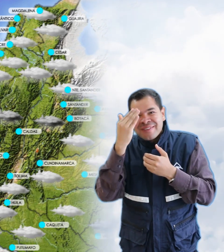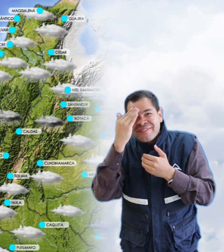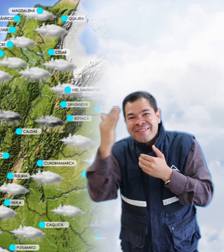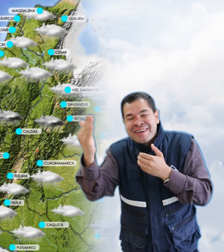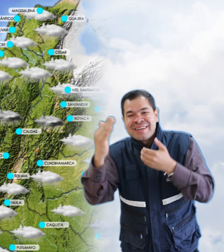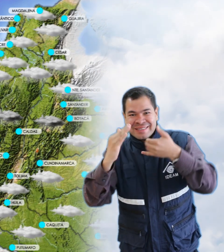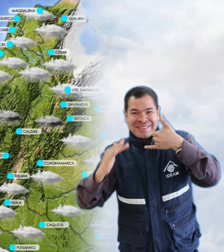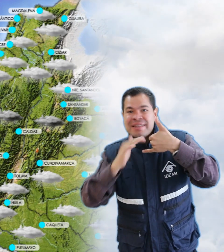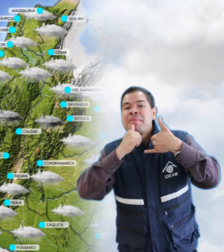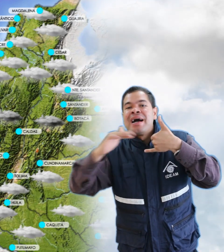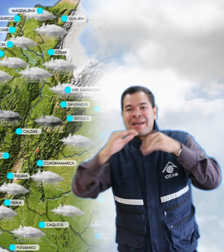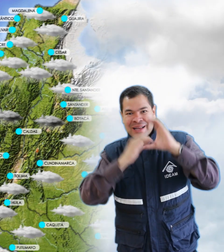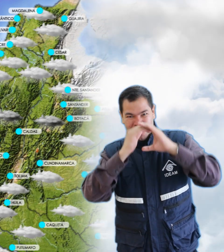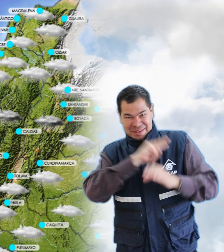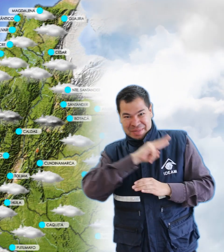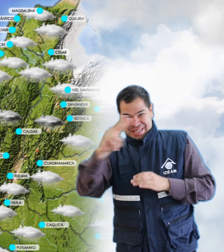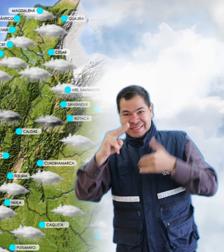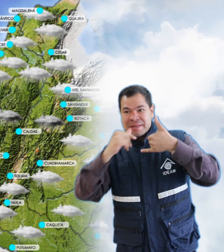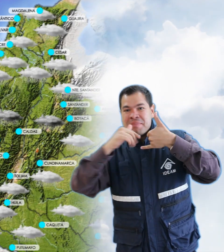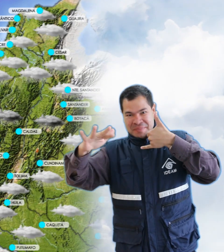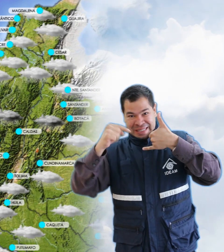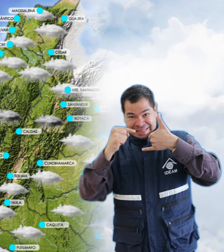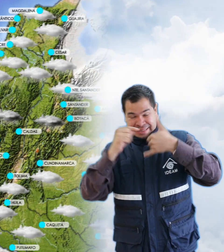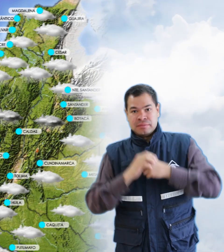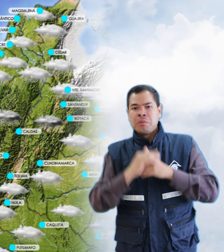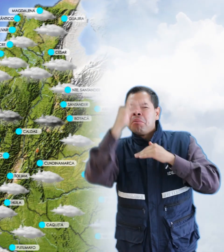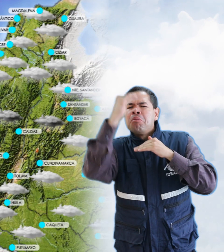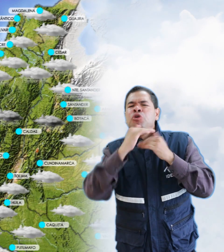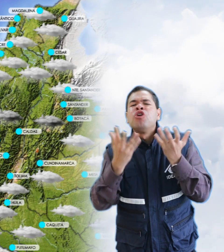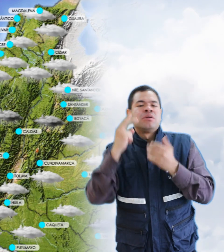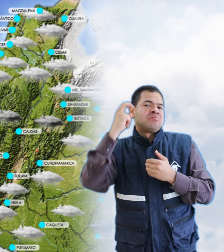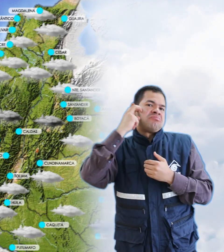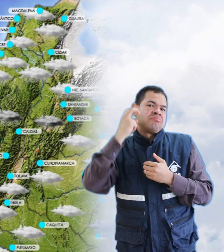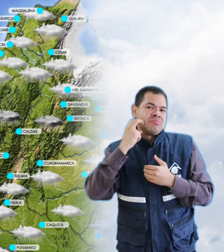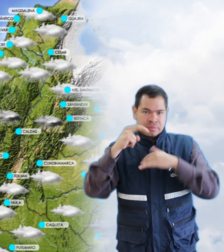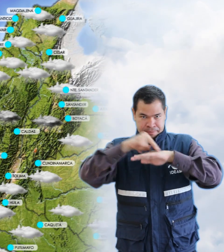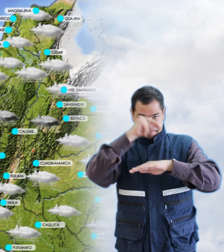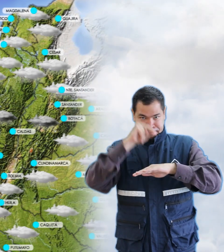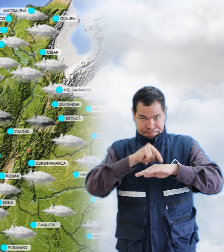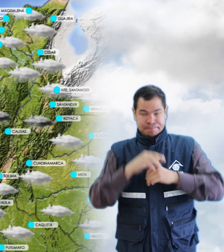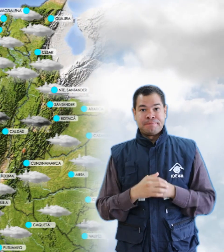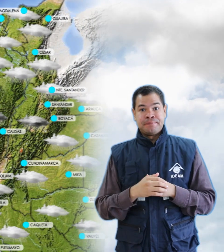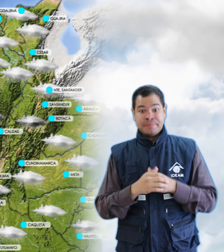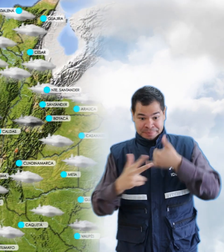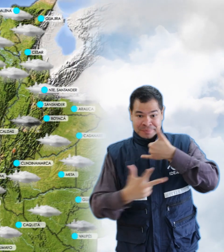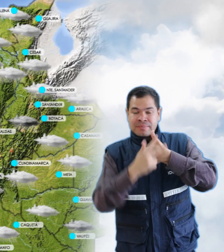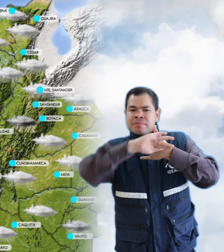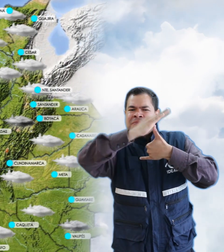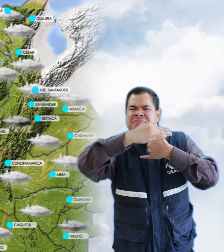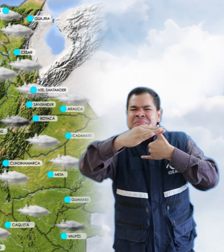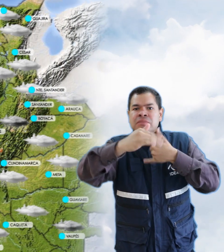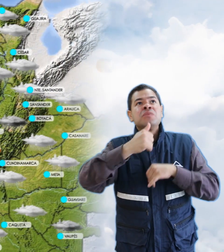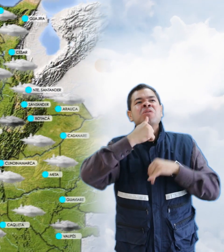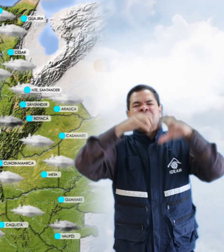litoral de Cauca y Valle del Cauca, menos intensas en zonas de Chocó y Nariño. En la región andina se estiman